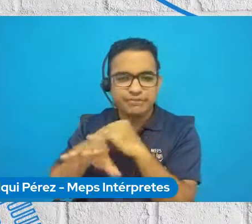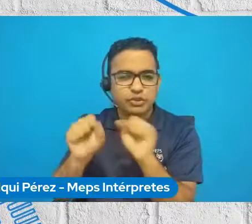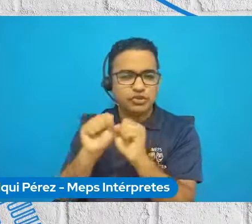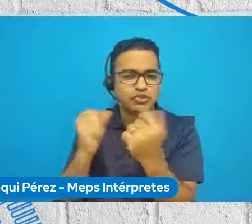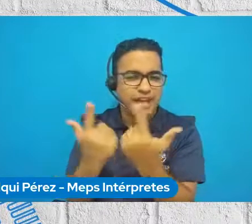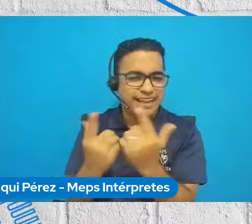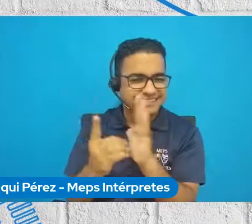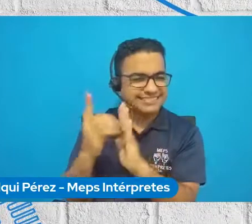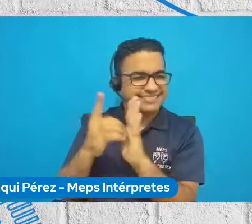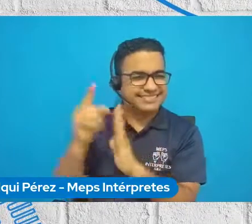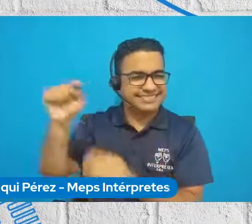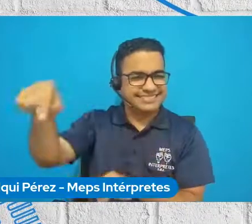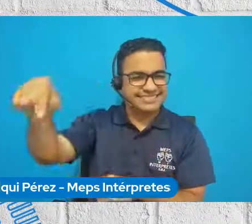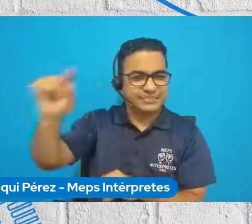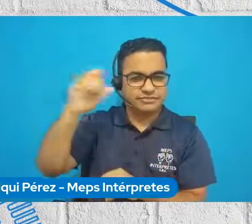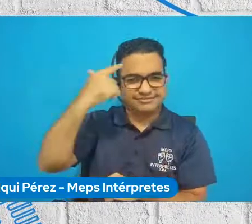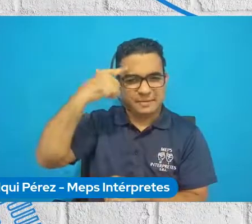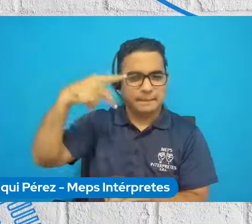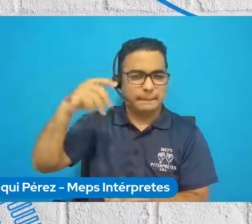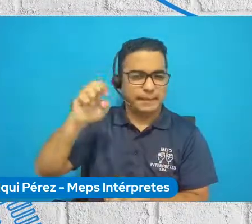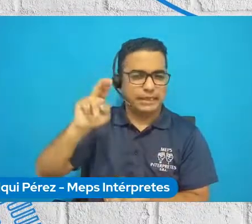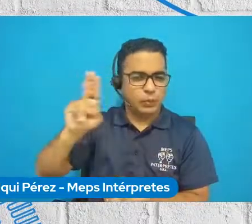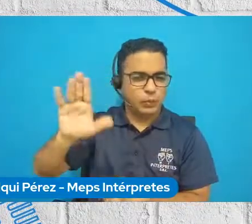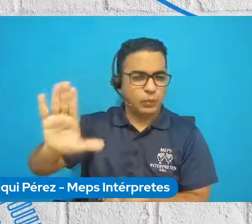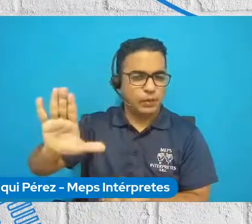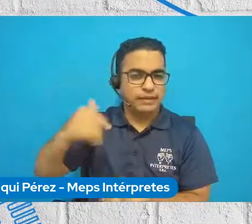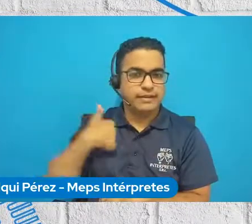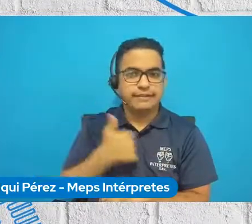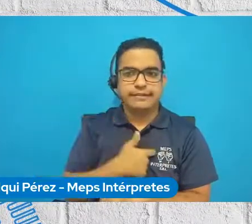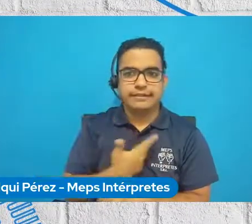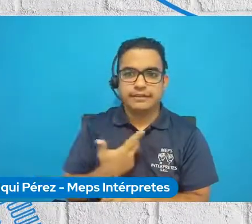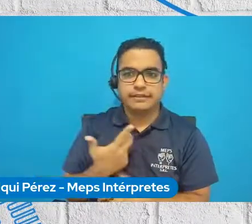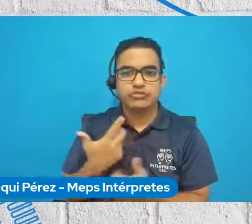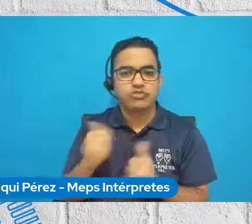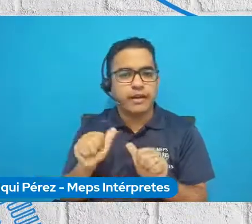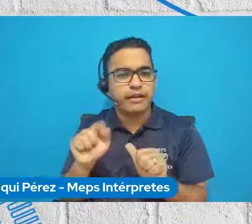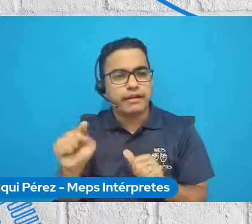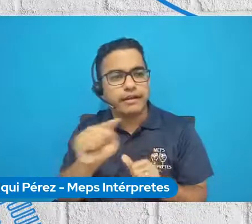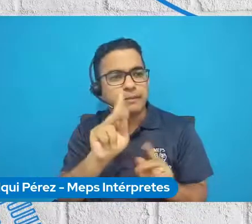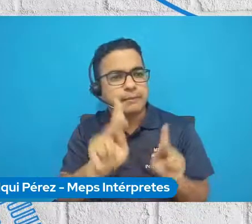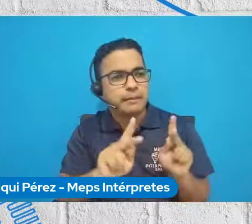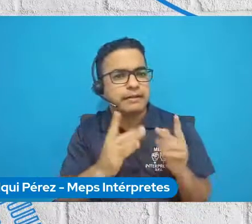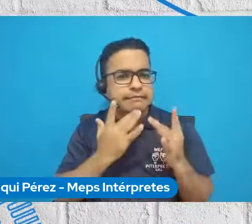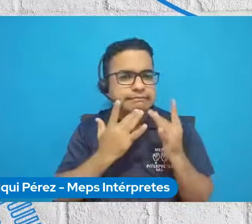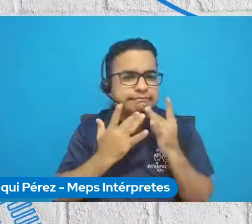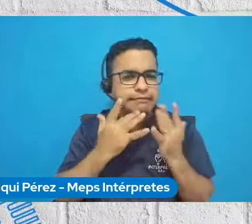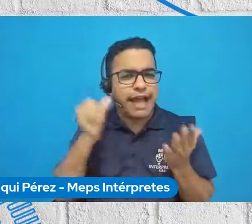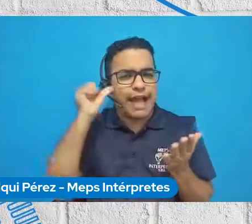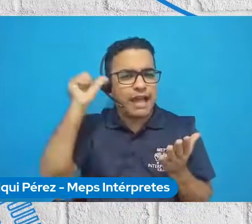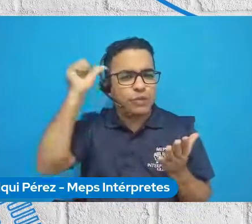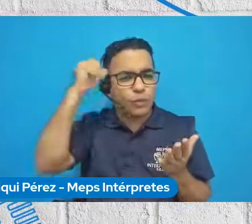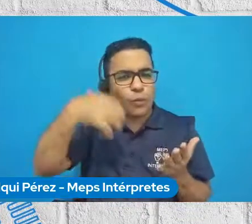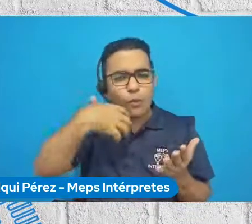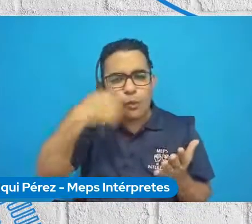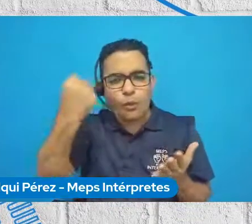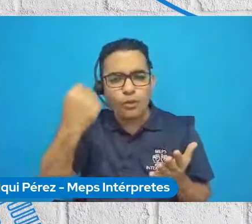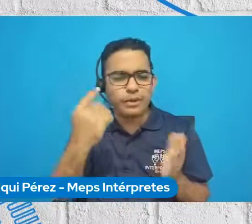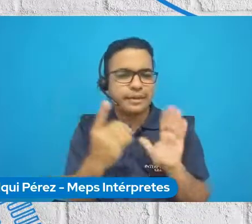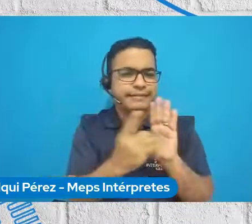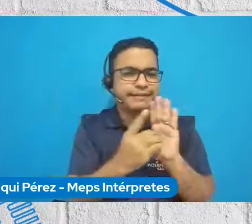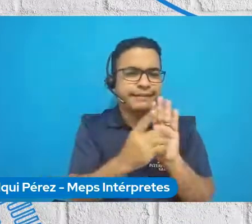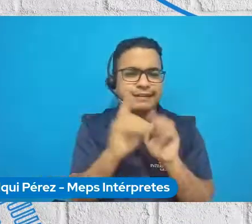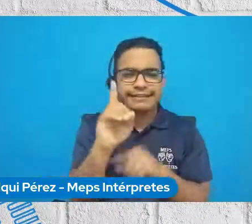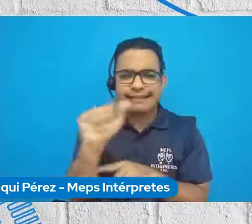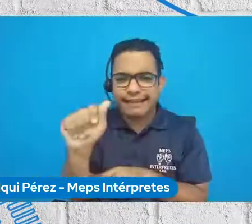en el cual se trataba de llegar a la población vulnerable en la pandemia que eran adultos mayores, eran personas con discapacidad